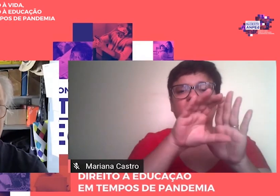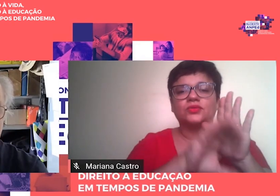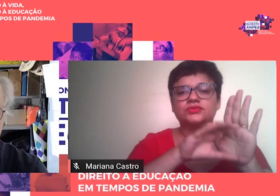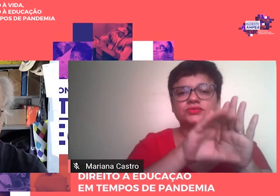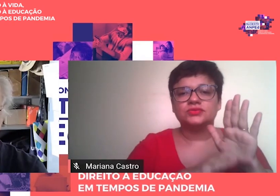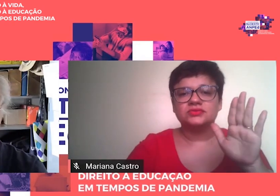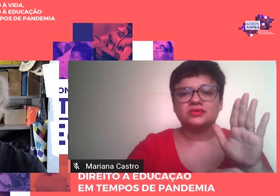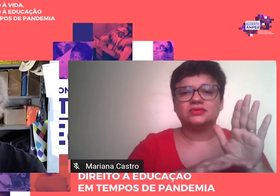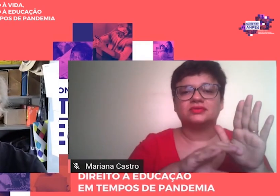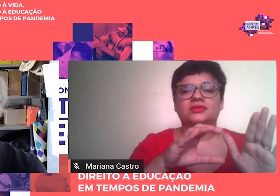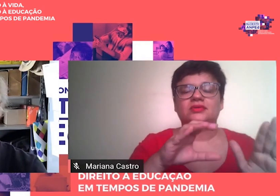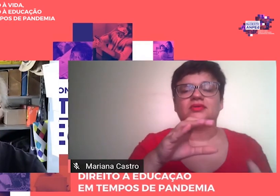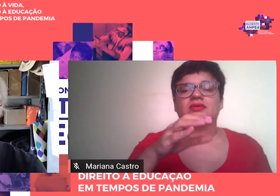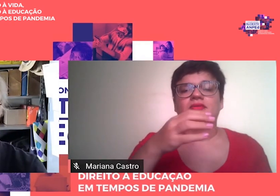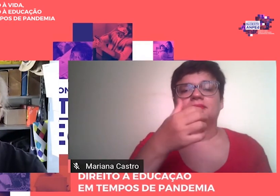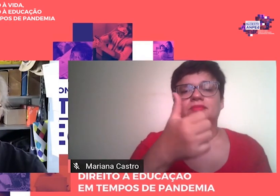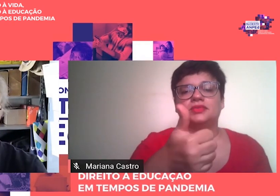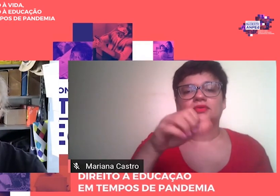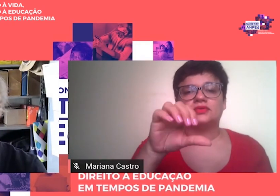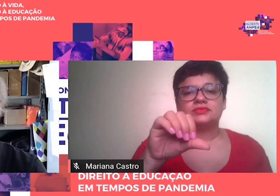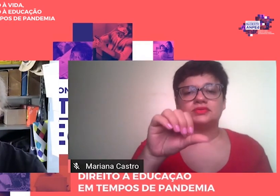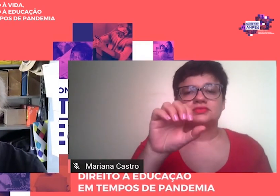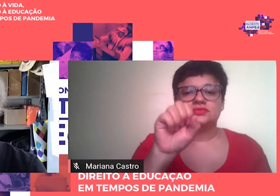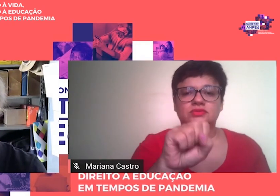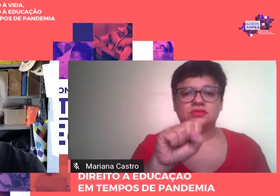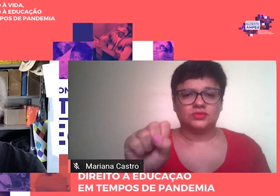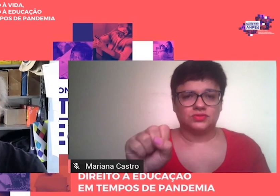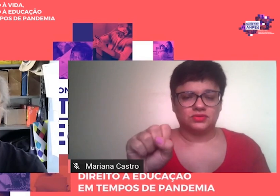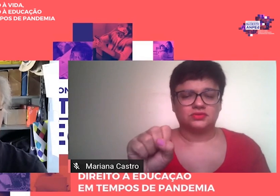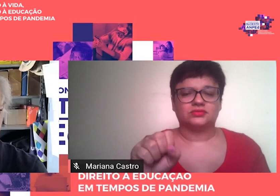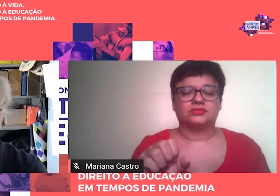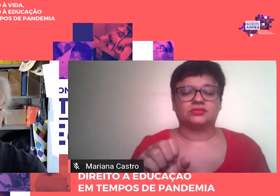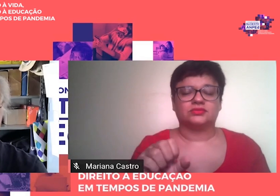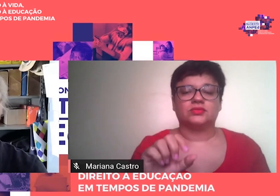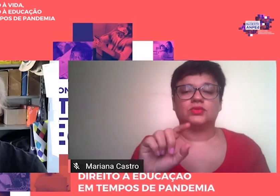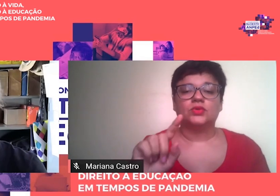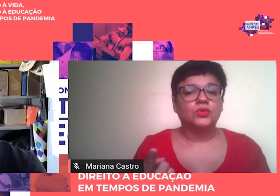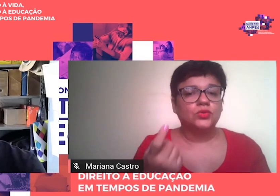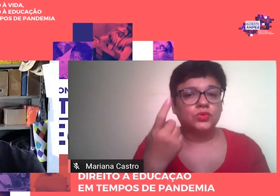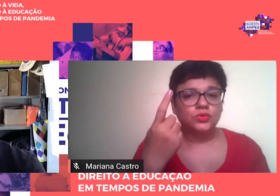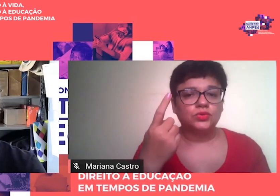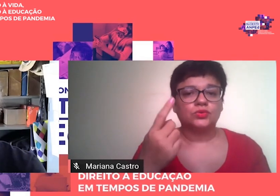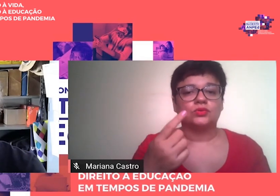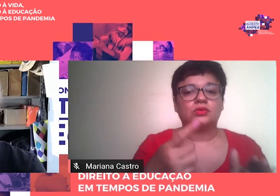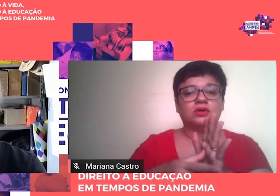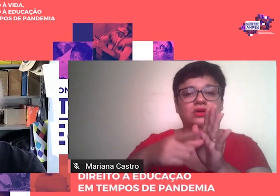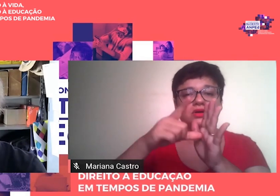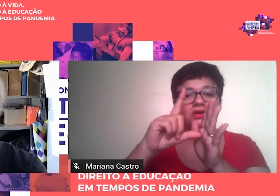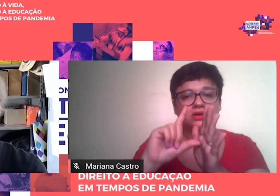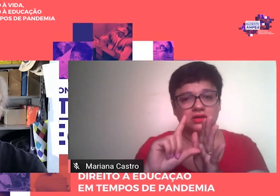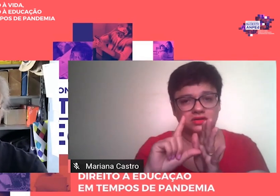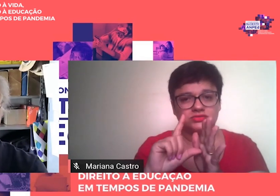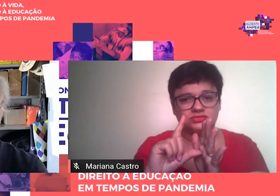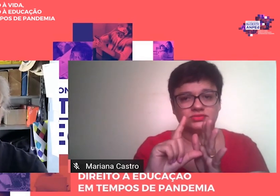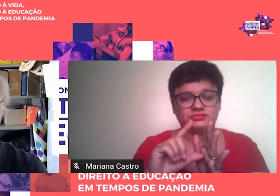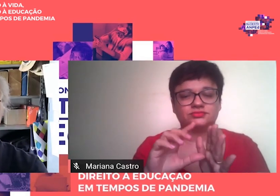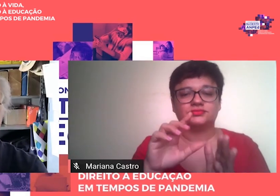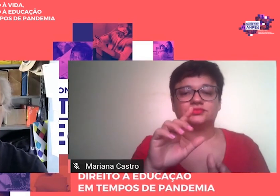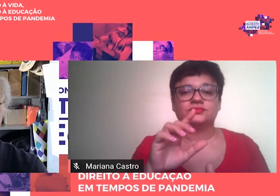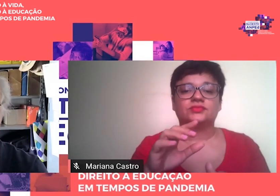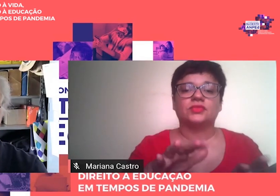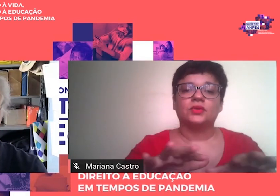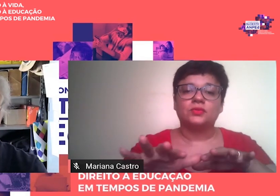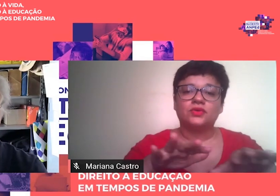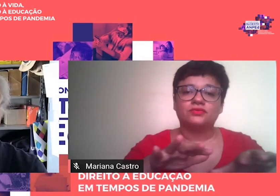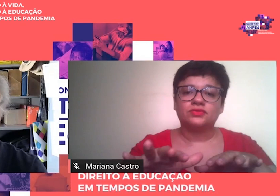1988. Um desses elementos, nascido antes do golpe, mas reforçado por ele, foi o movimento